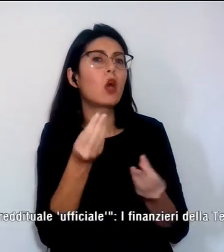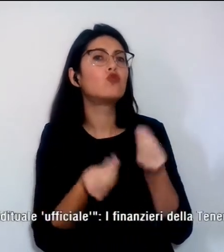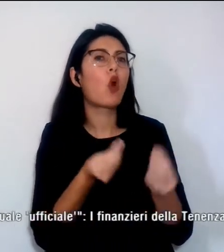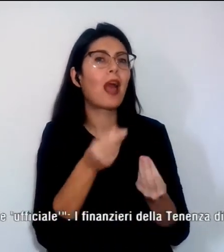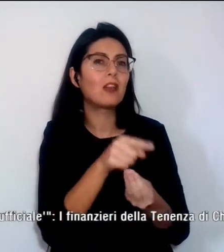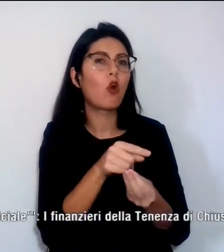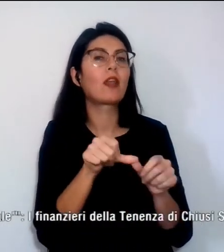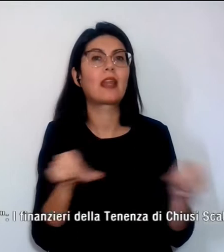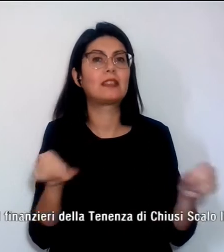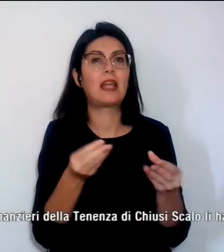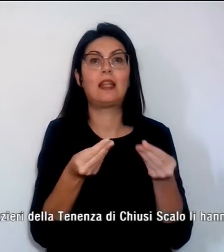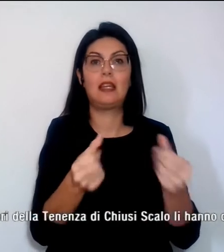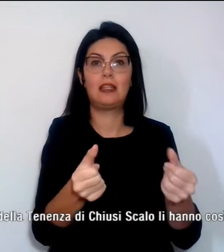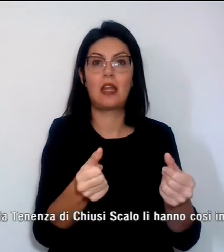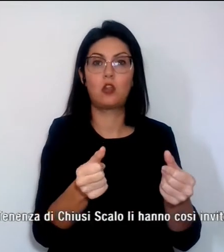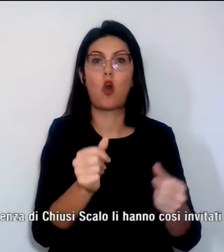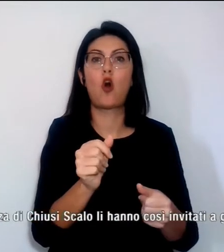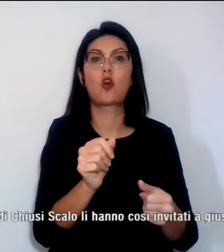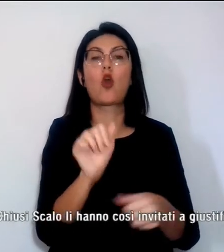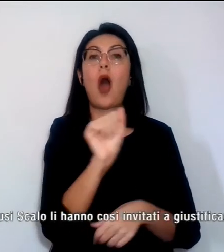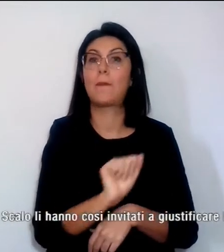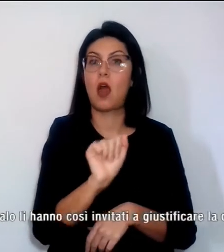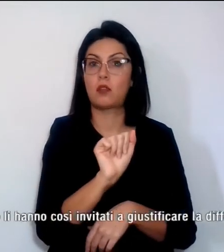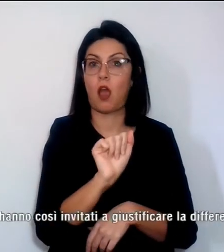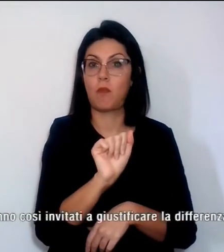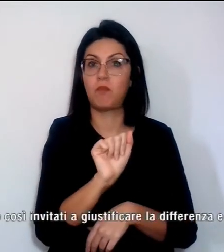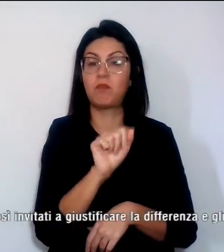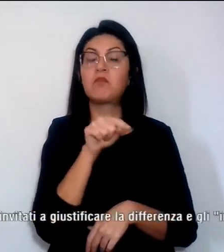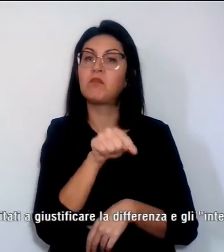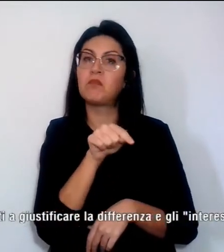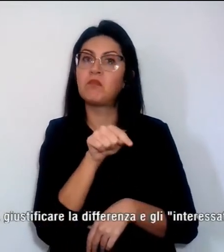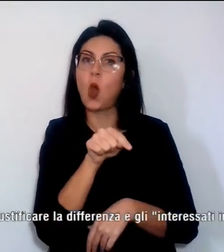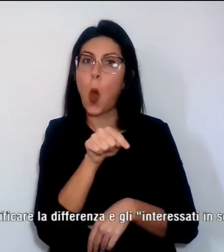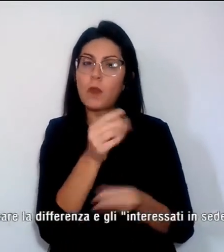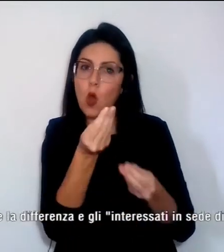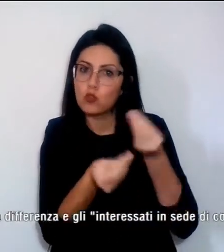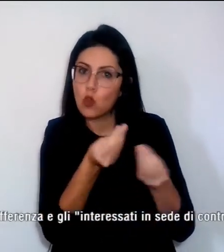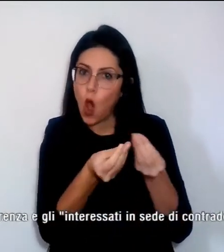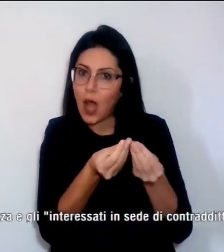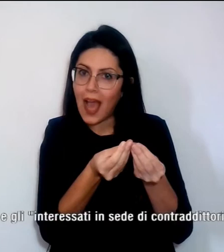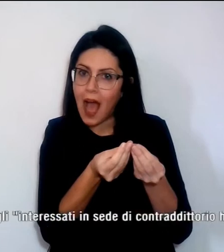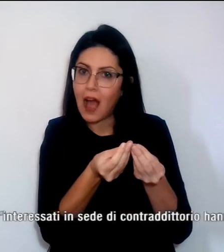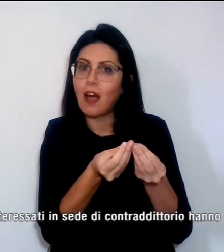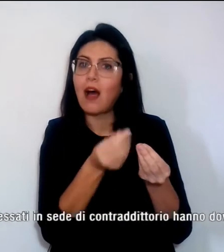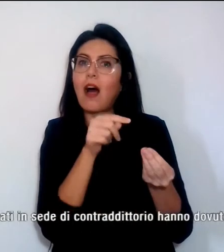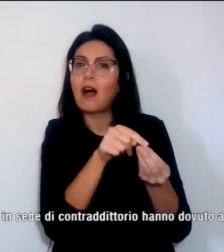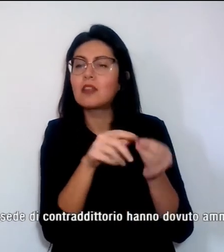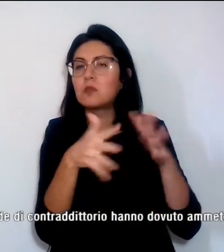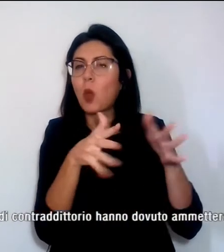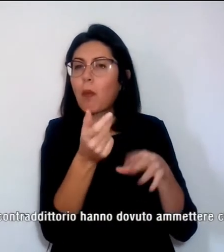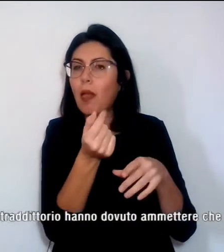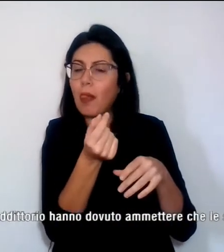territorio della Miata, il cui volume delle giocate si sarebbe scostato in modo